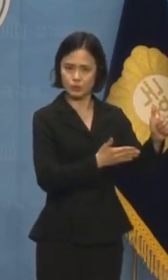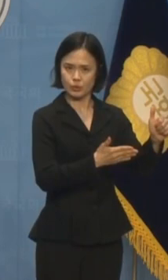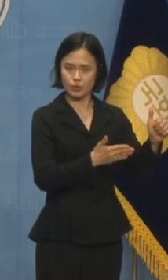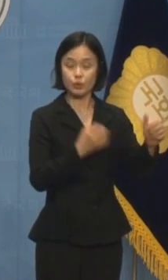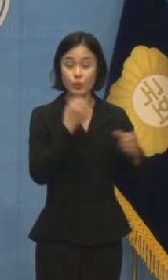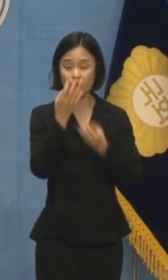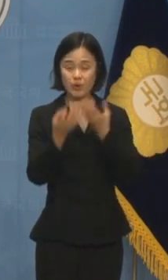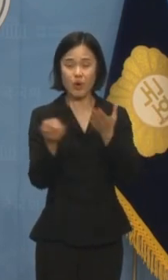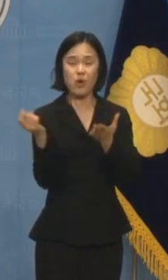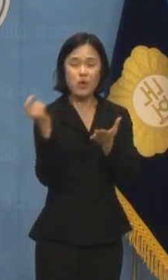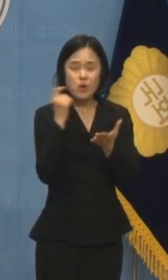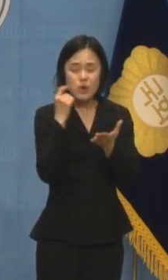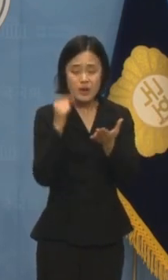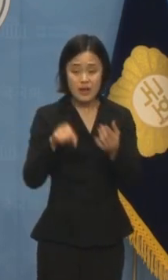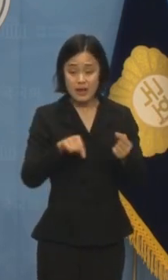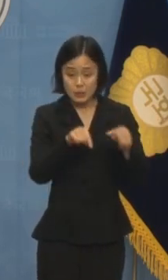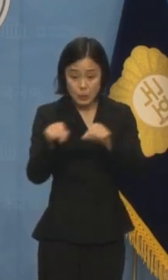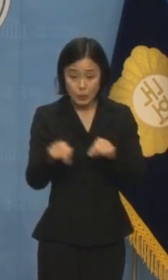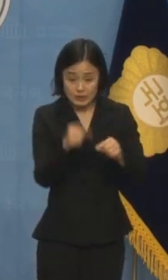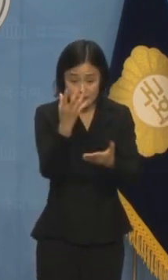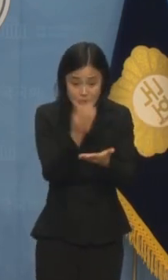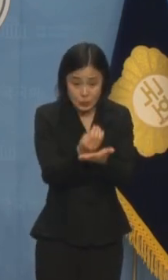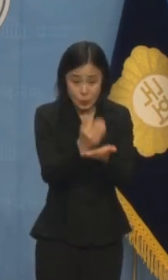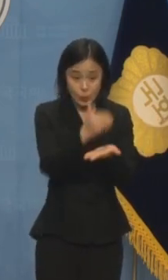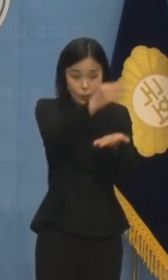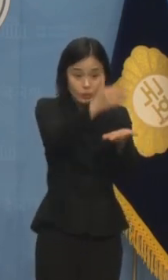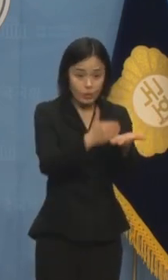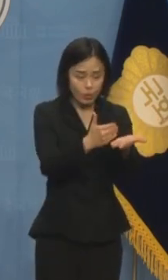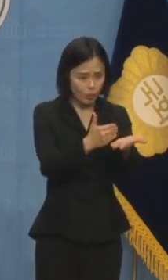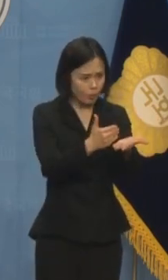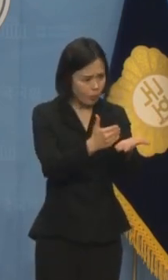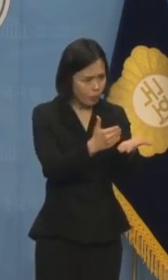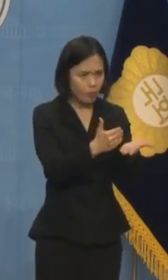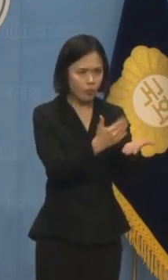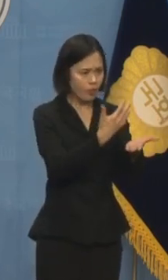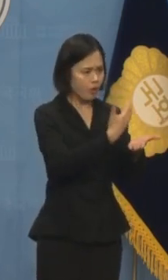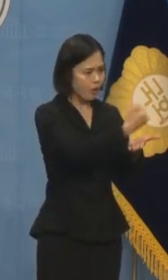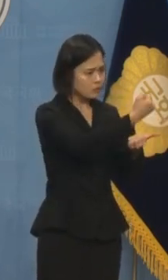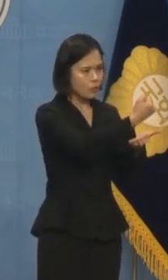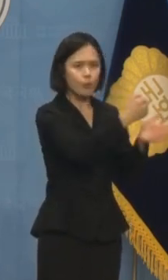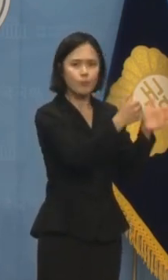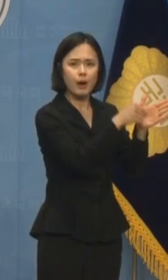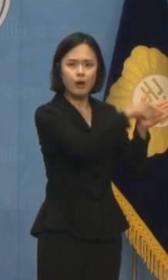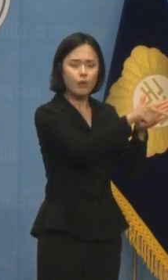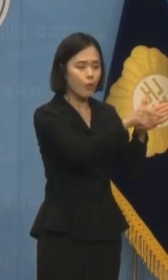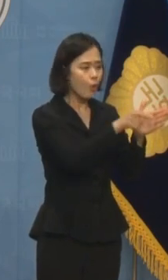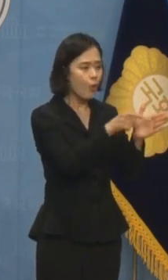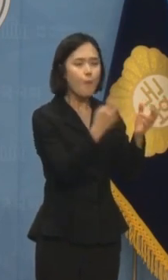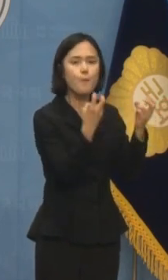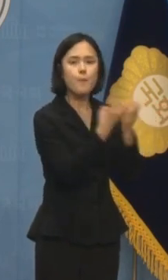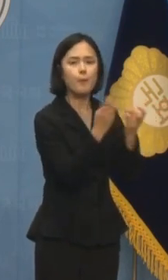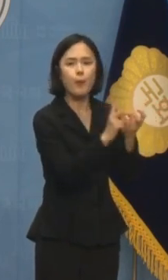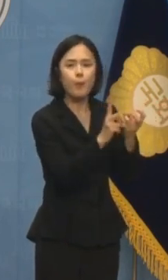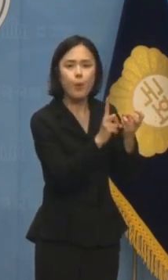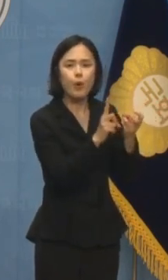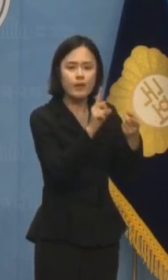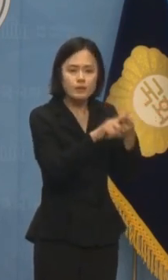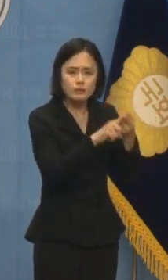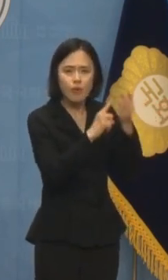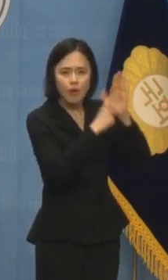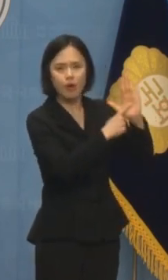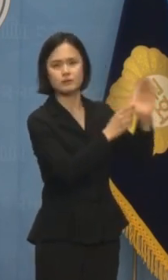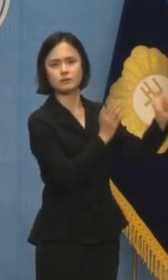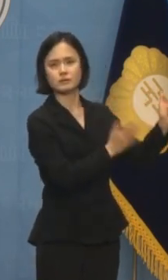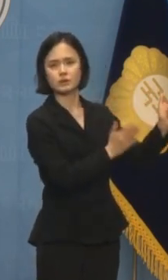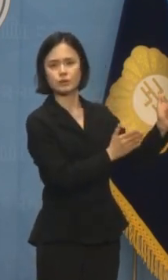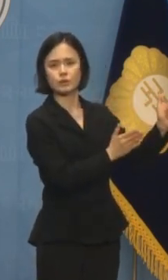녹취록은 대체 어떻게 취득했는지도 밝히십시오. 사건 관계인도 아닌 박정훈 의원이